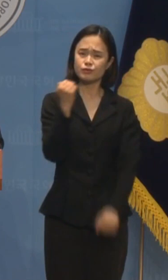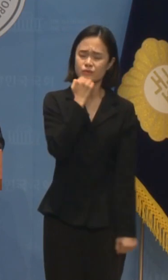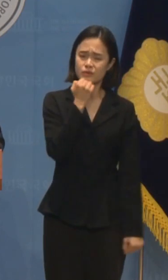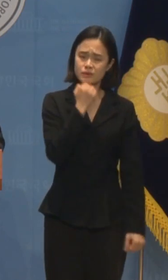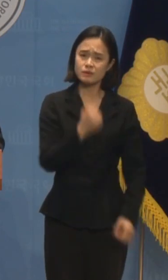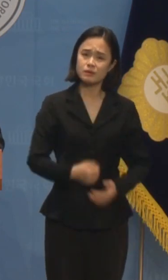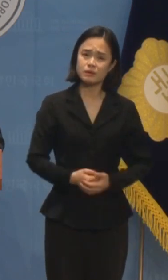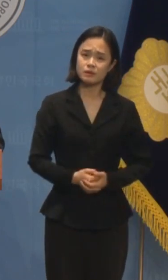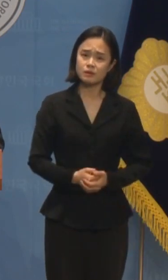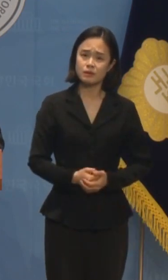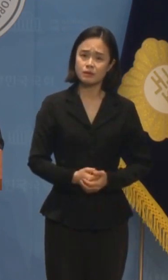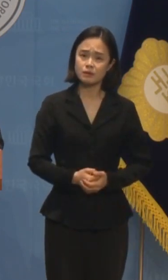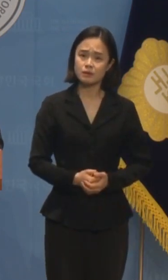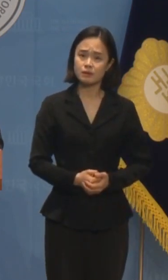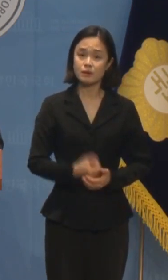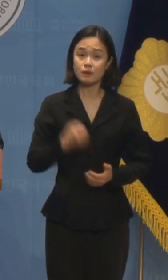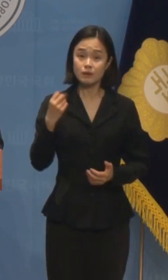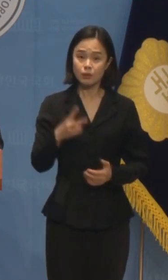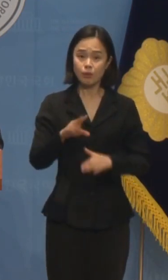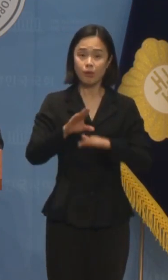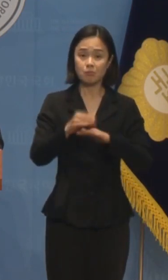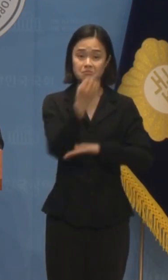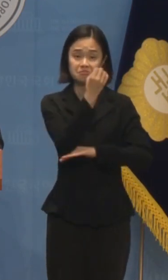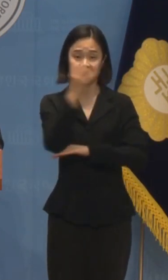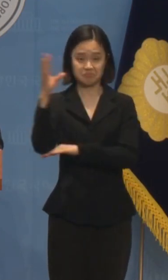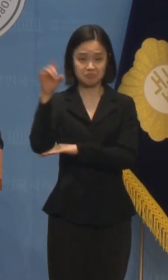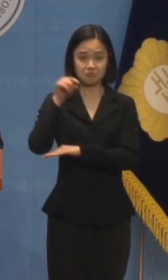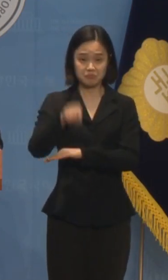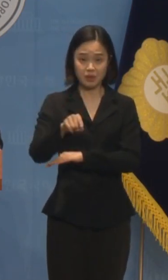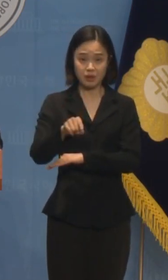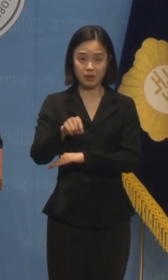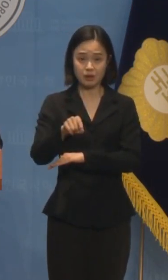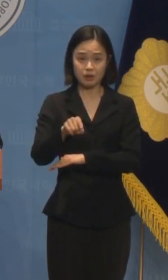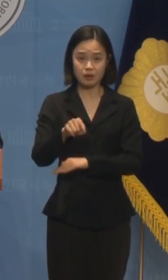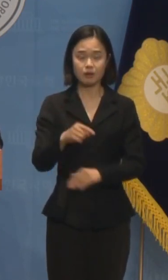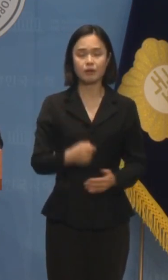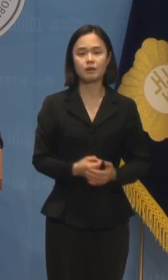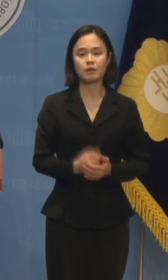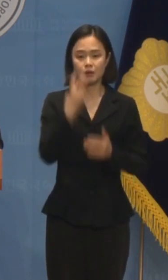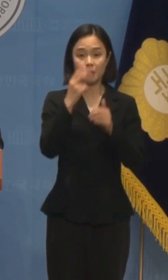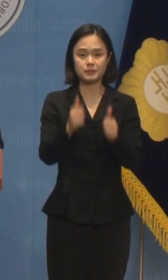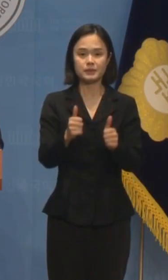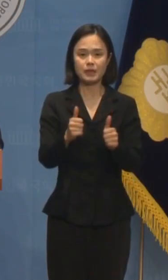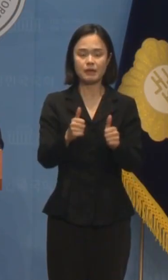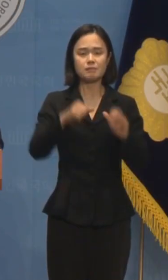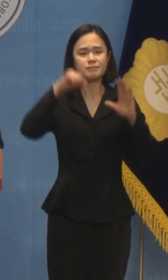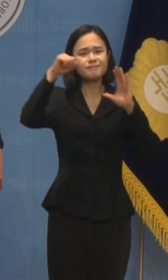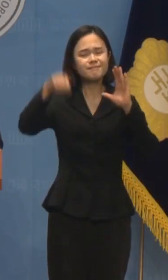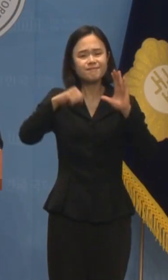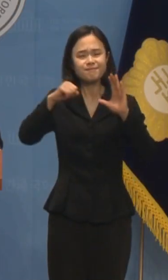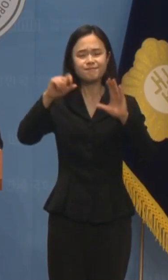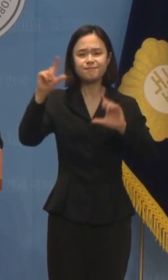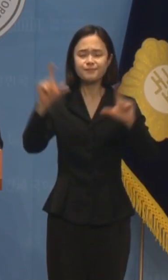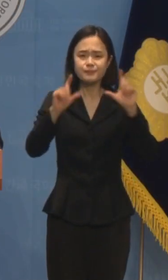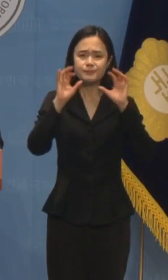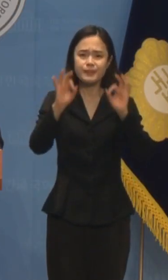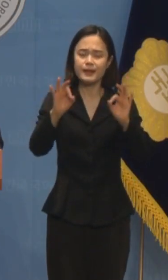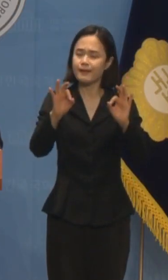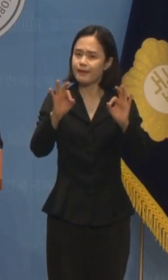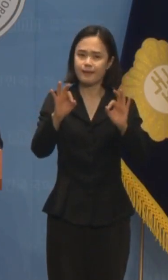온갖 악의적인 언론 플레이를 일삼고 있는 검찰의 추가적인 악행을 막기 위해서